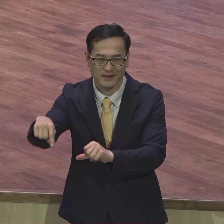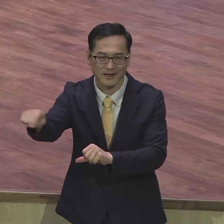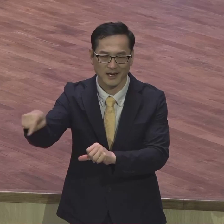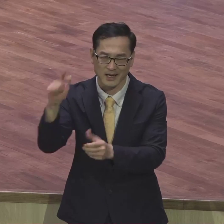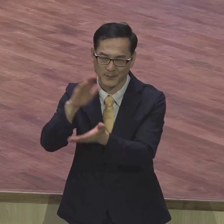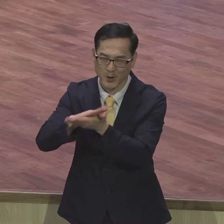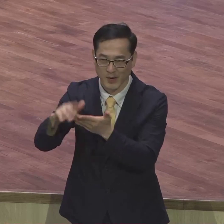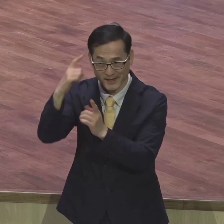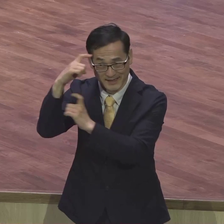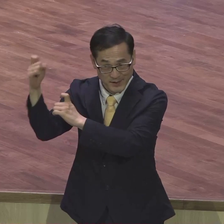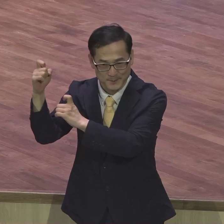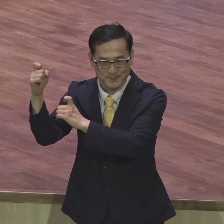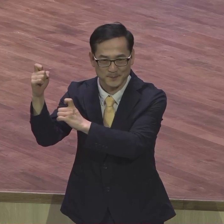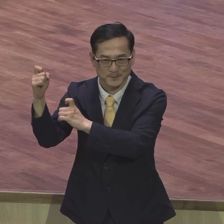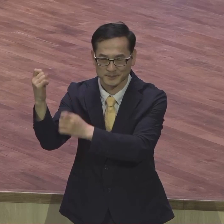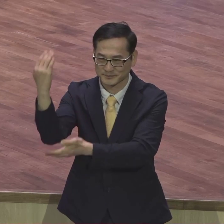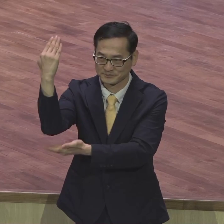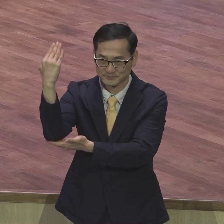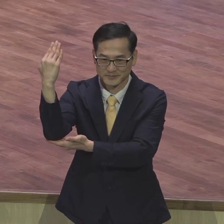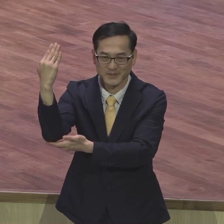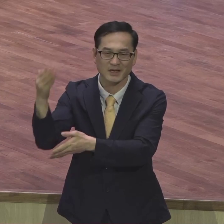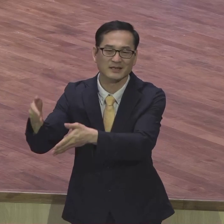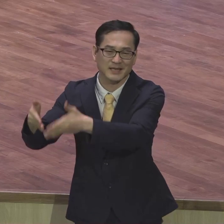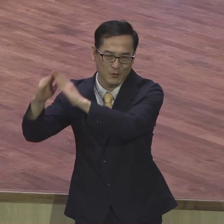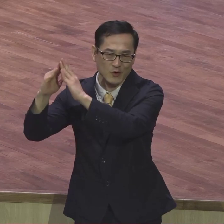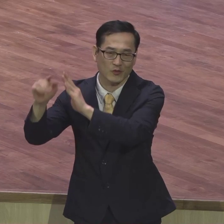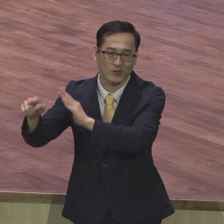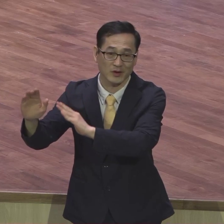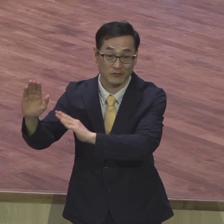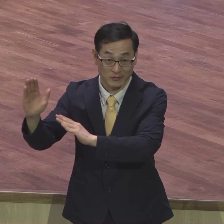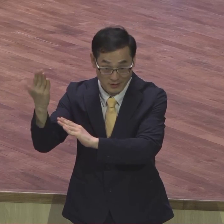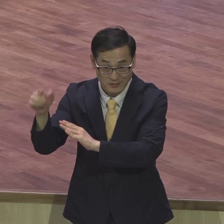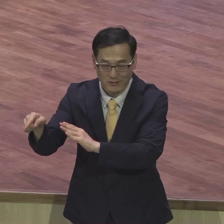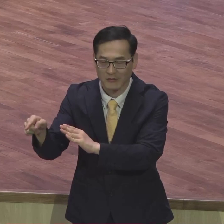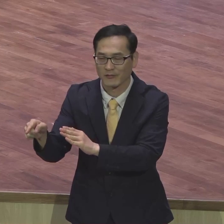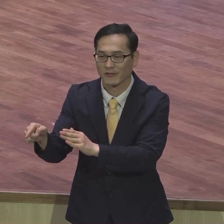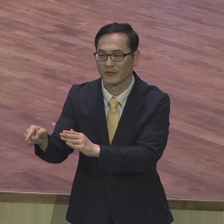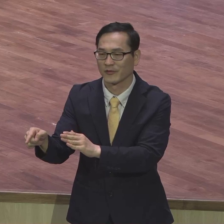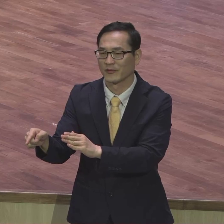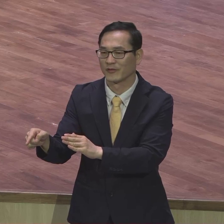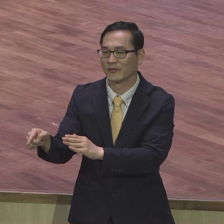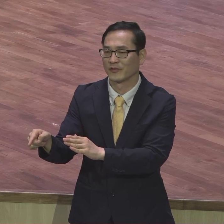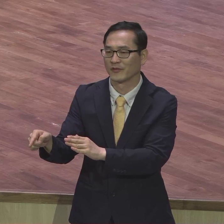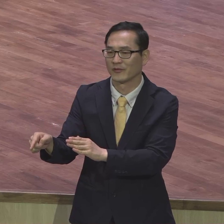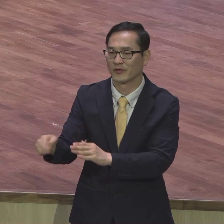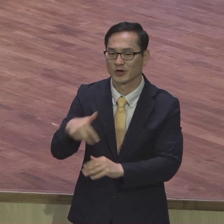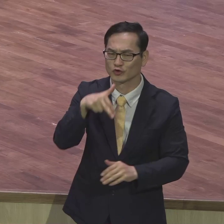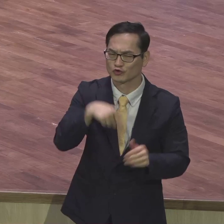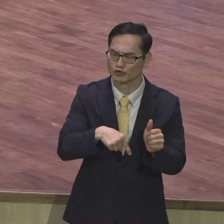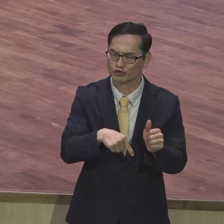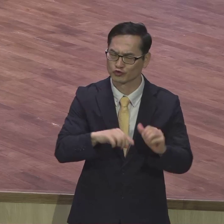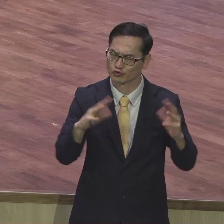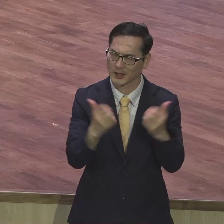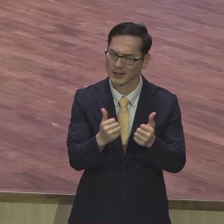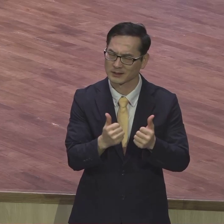기념비를 세우는 이 일을 이 일을 하게 되니까 주승용 부의장 이야기가 정말